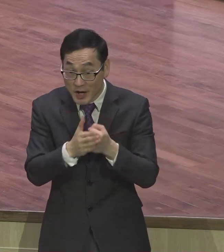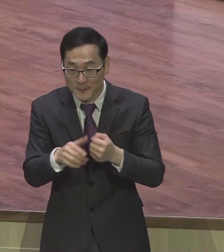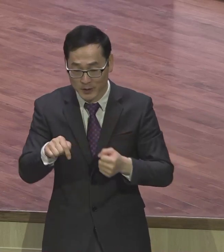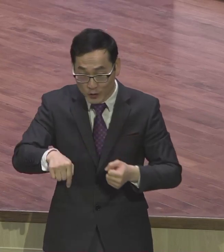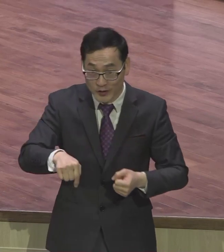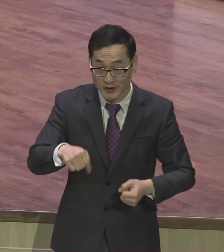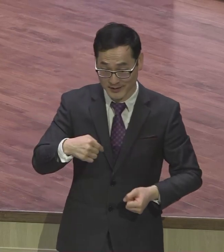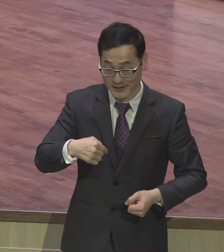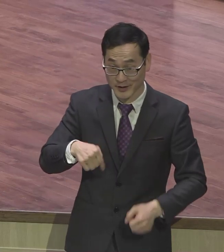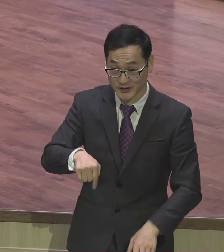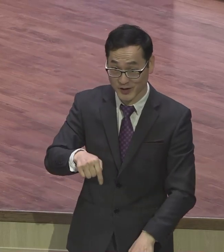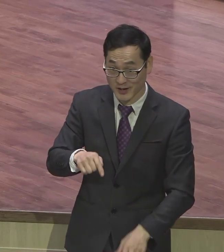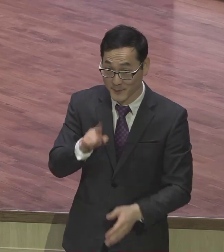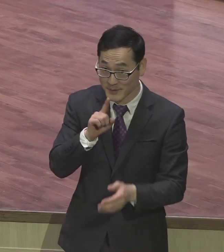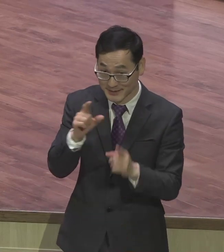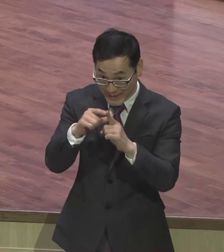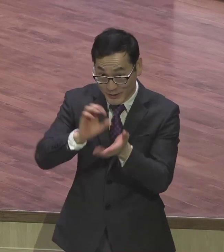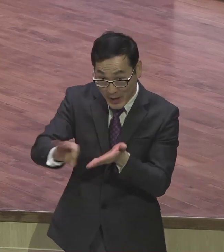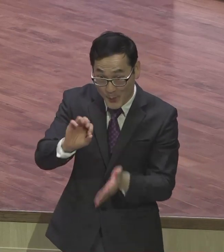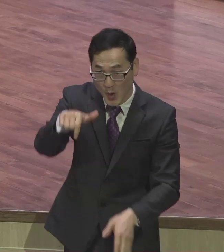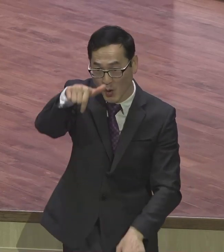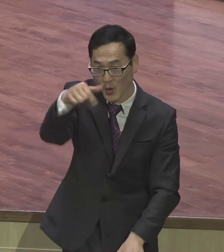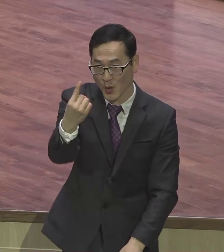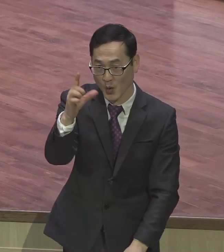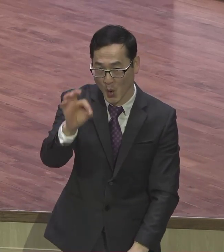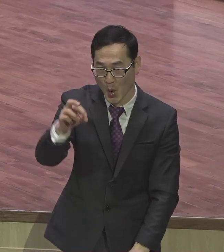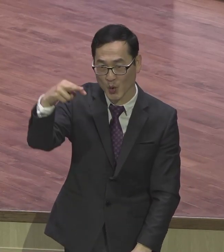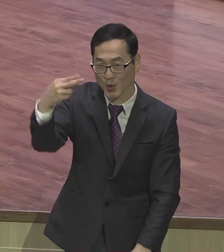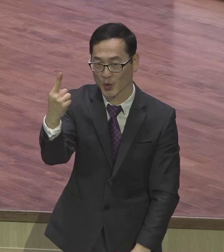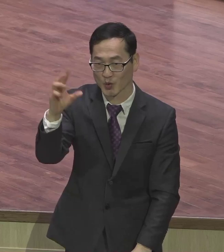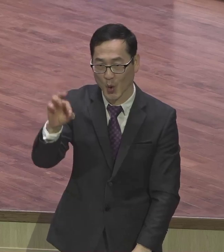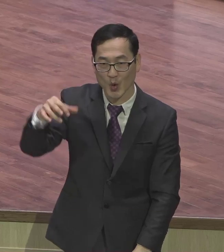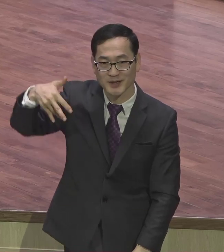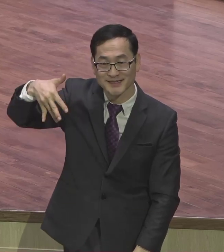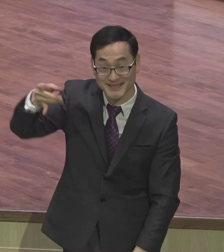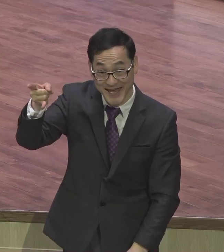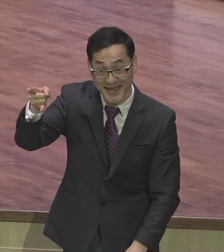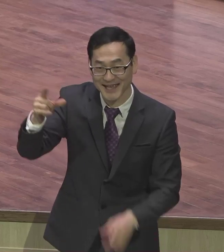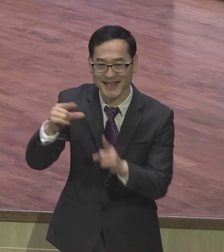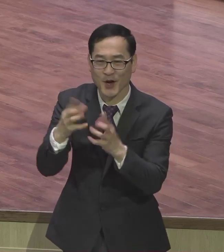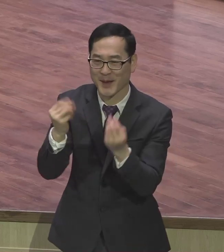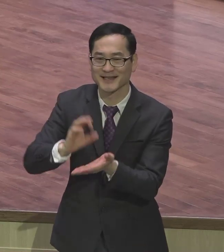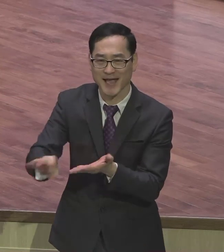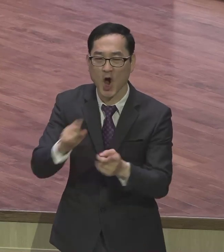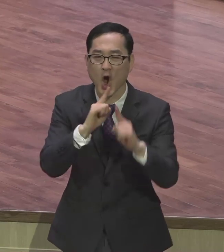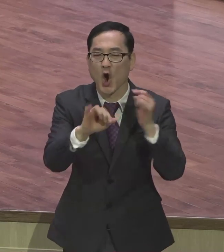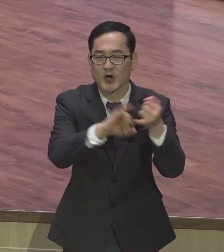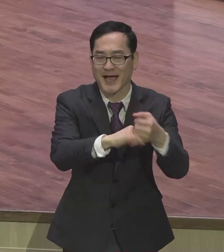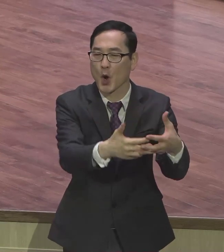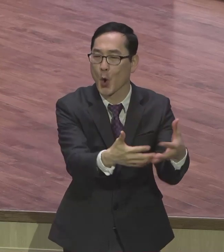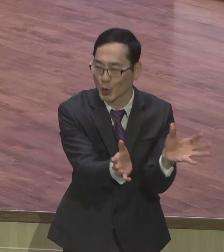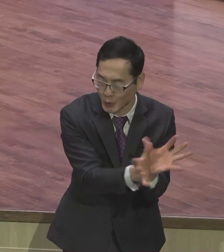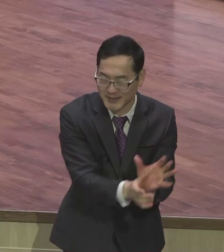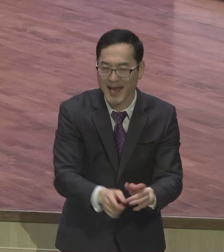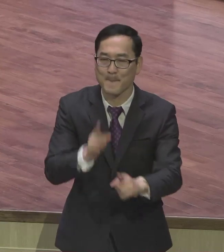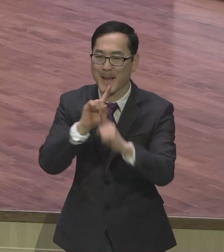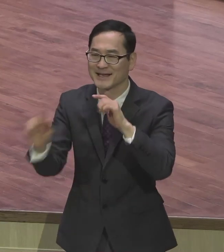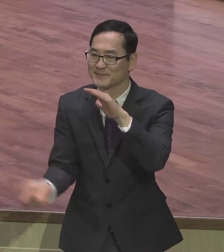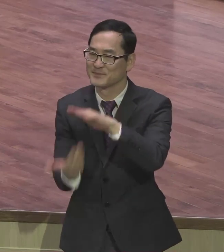공동체 공동체 어떤 공동체입니까 은약 공동체 은약 말씀 성취 공동체